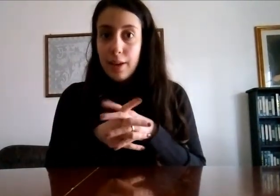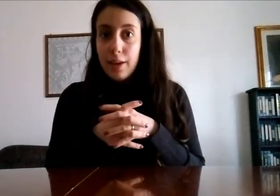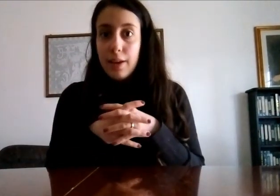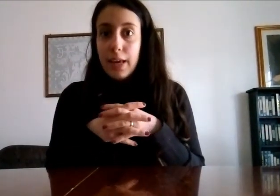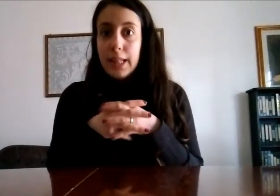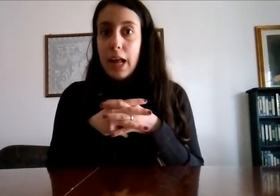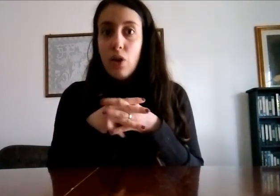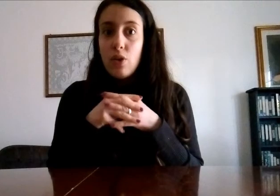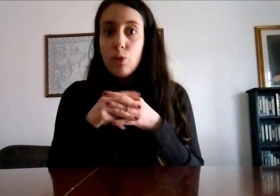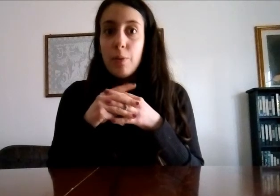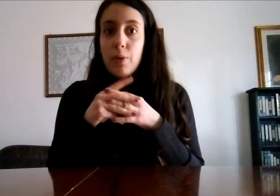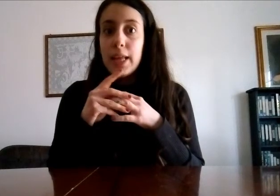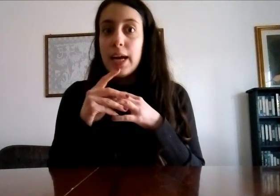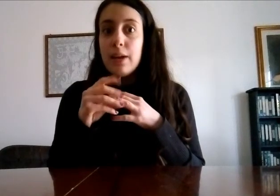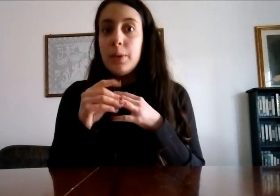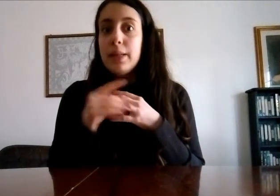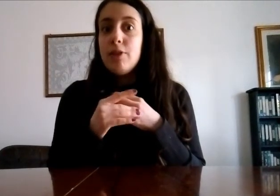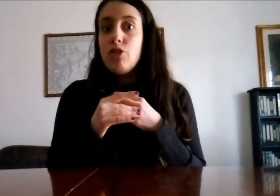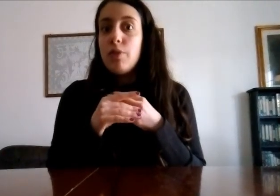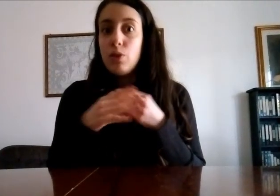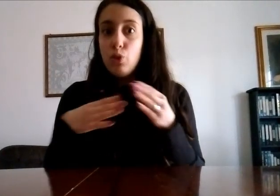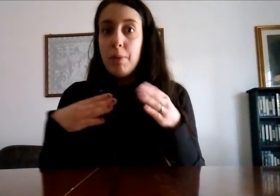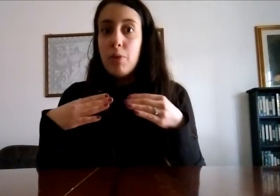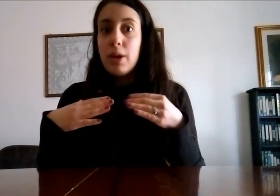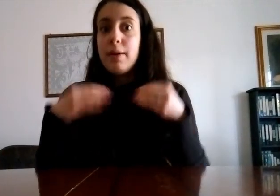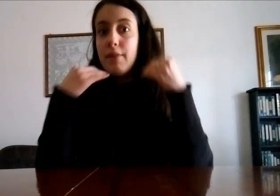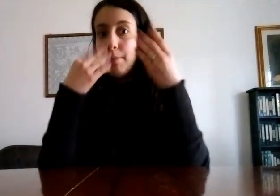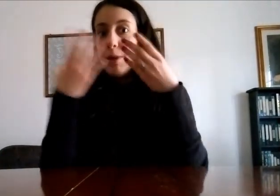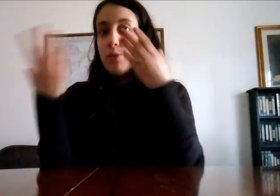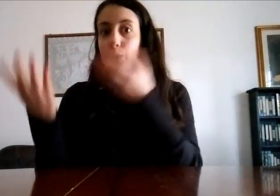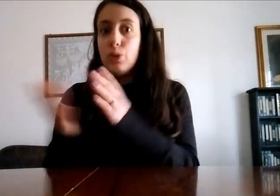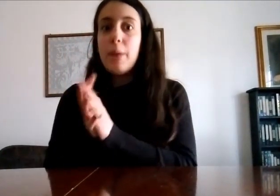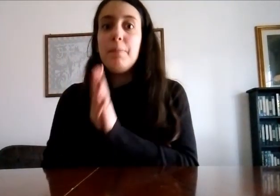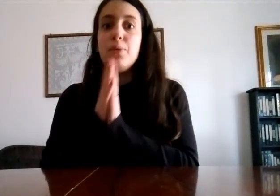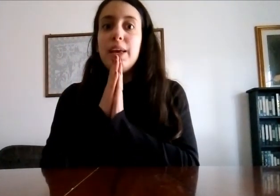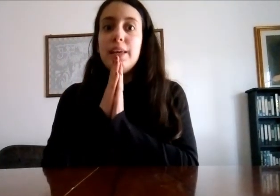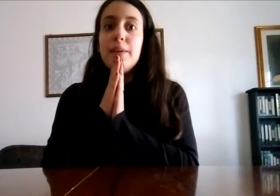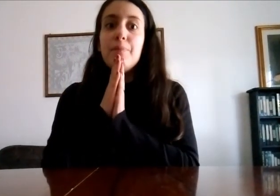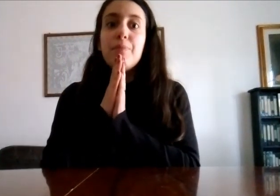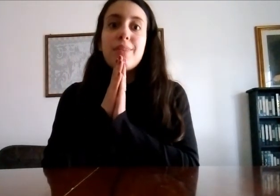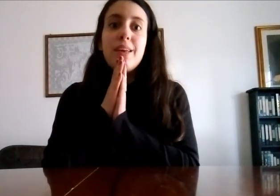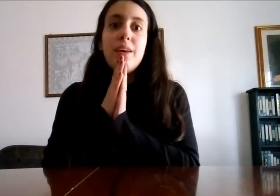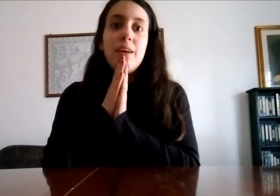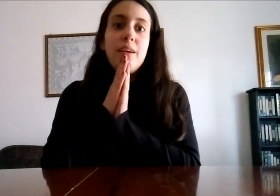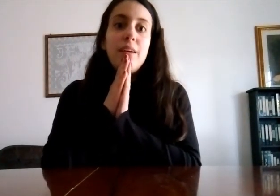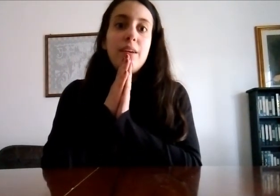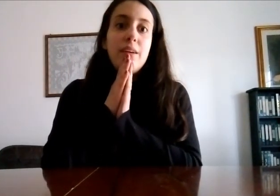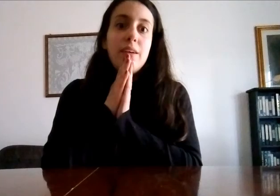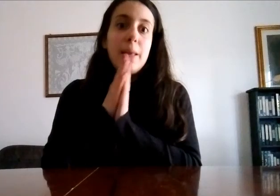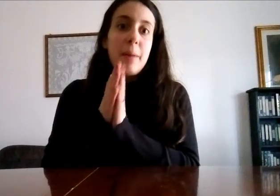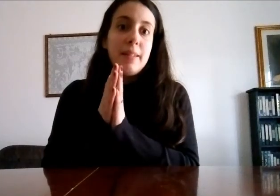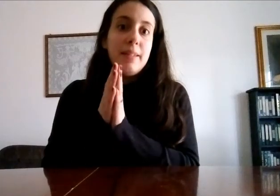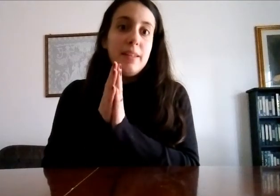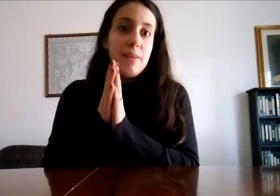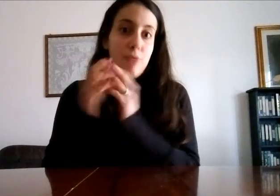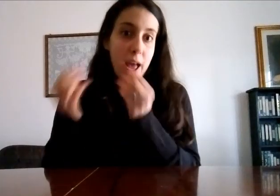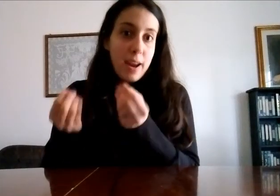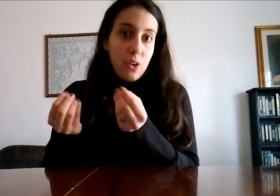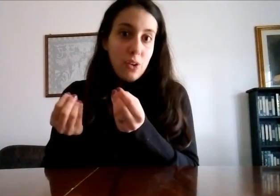e da allora ho avuto paura dei cani quando invece ho avuto paura aver paura tutt'al più dei dei pezzi di ferro